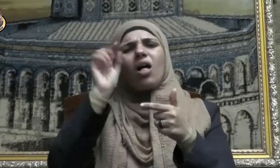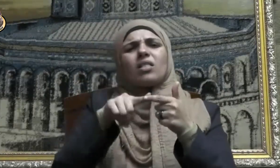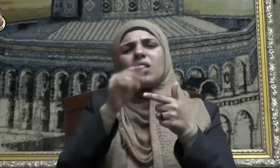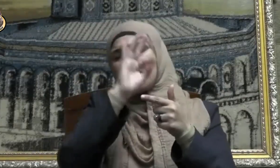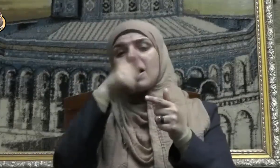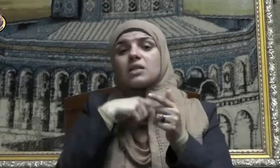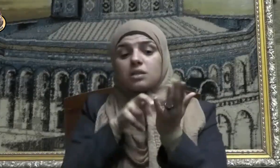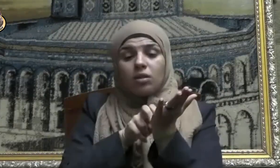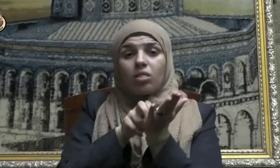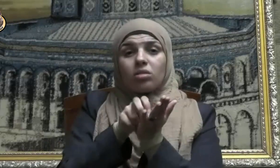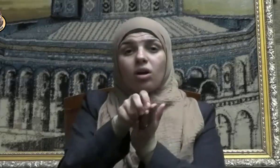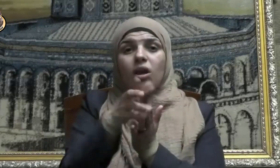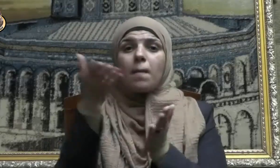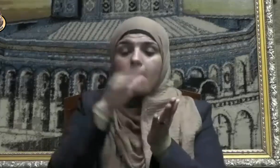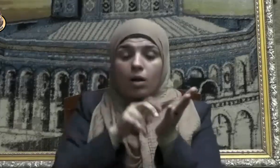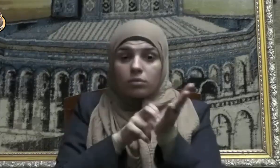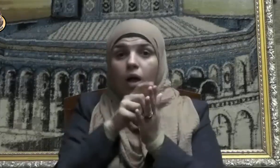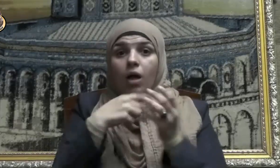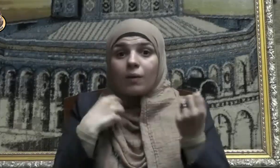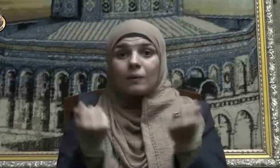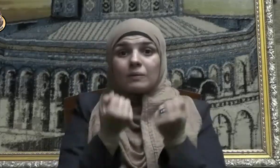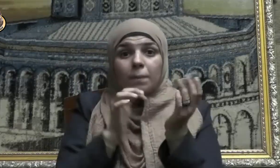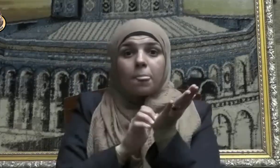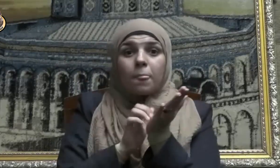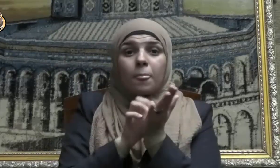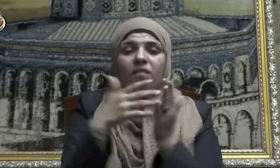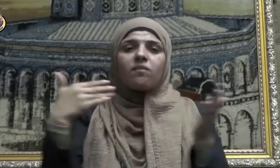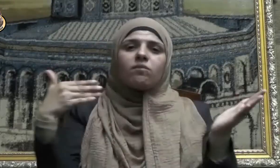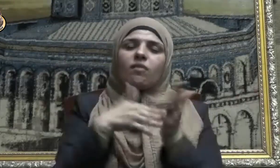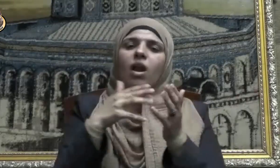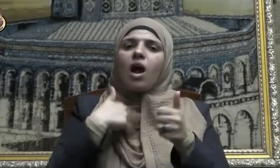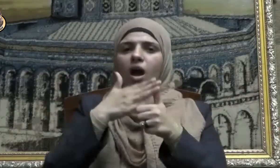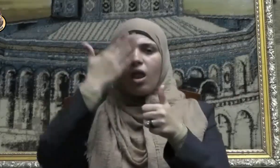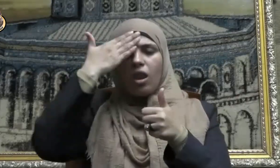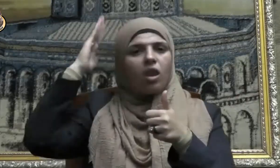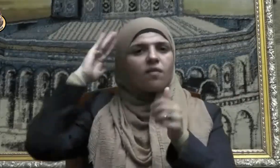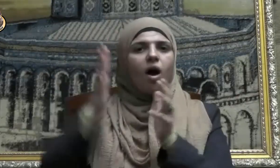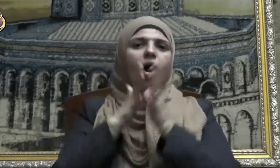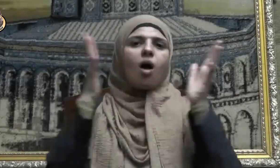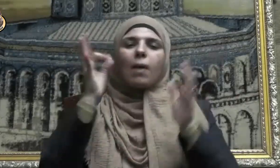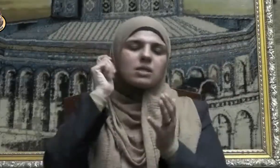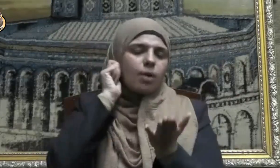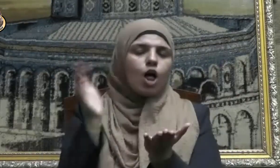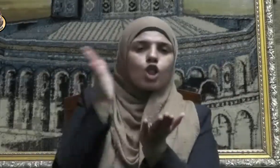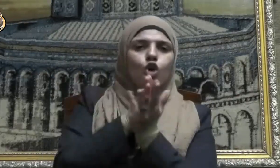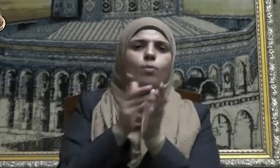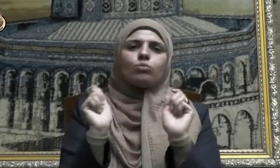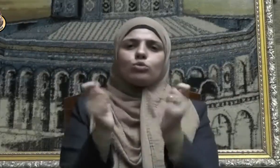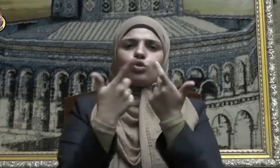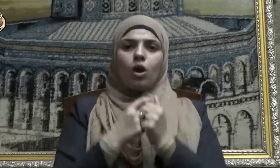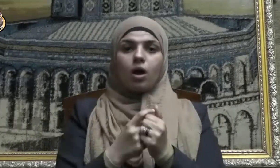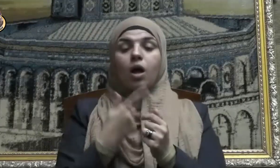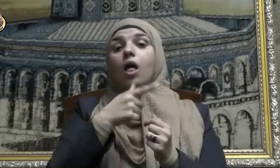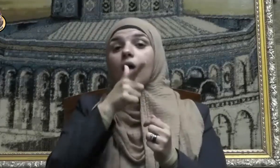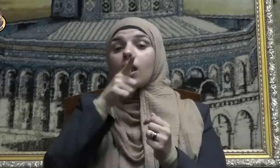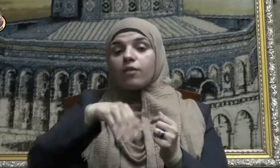النفاق الأكبر إن لم يتب منه صاحبه وقد حدثنا القرآن الكريم